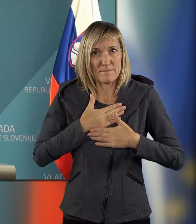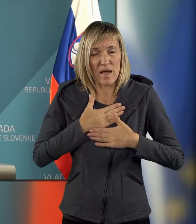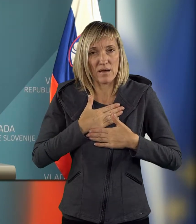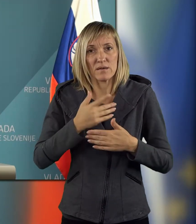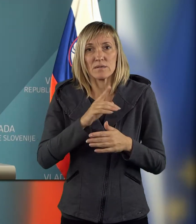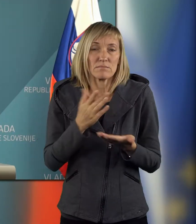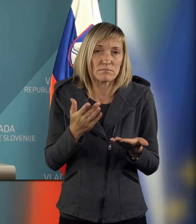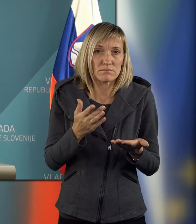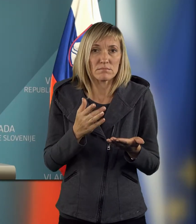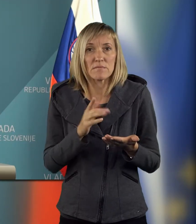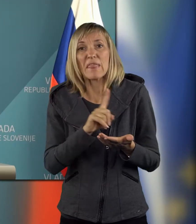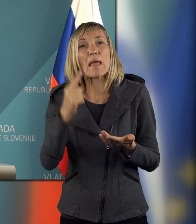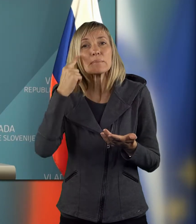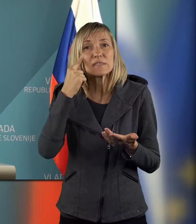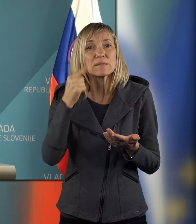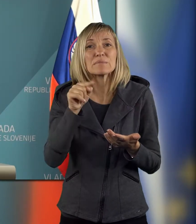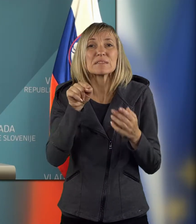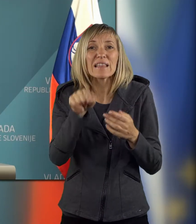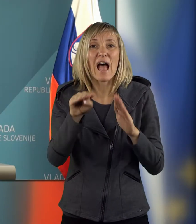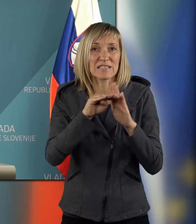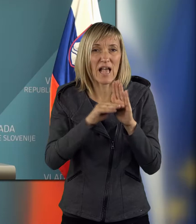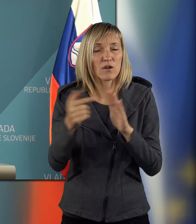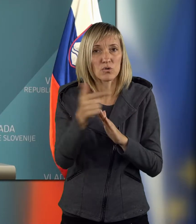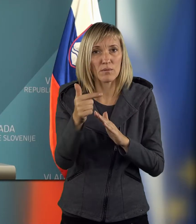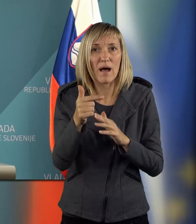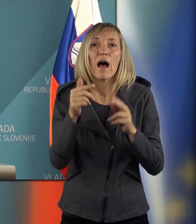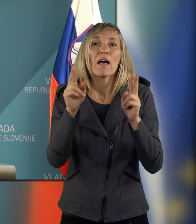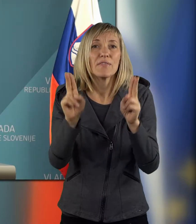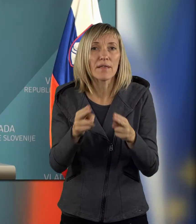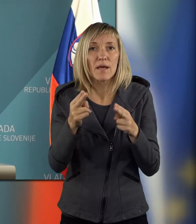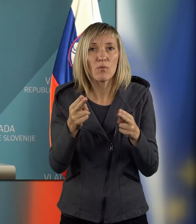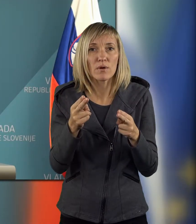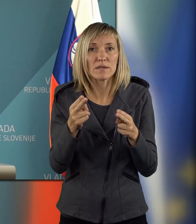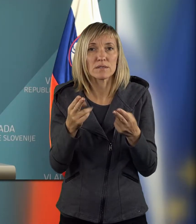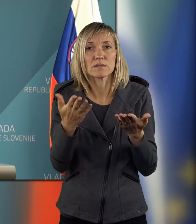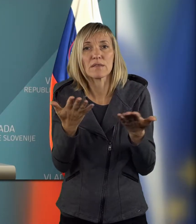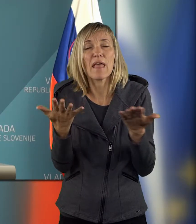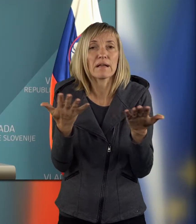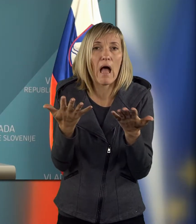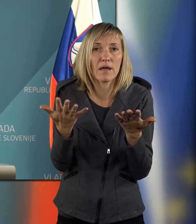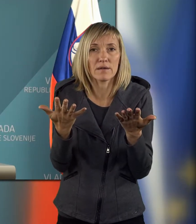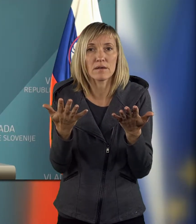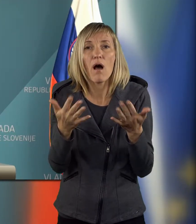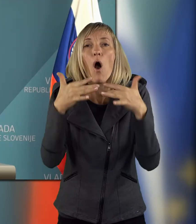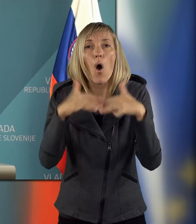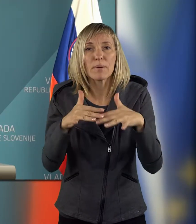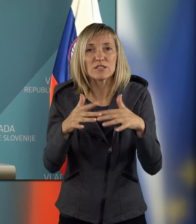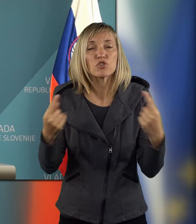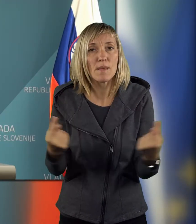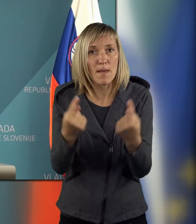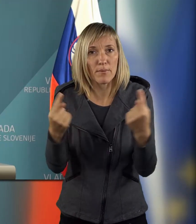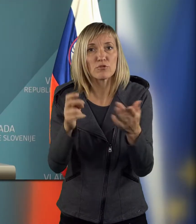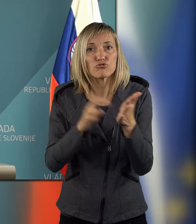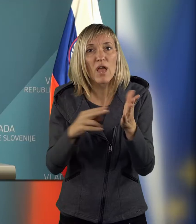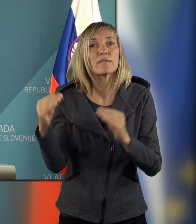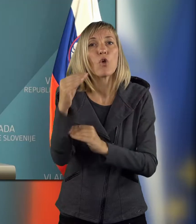zakona takšna, da ne bi morali z korenitimi ali nekimi obrazoženimi pobudami